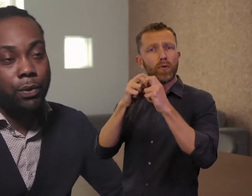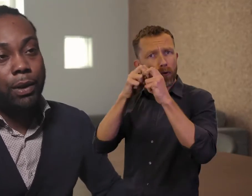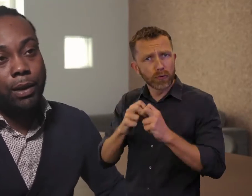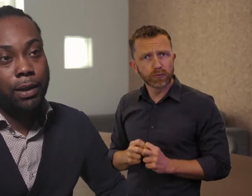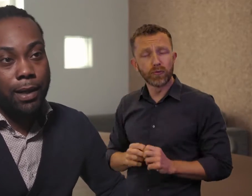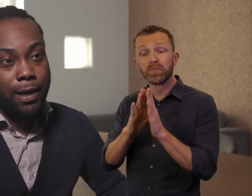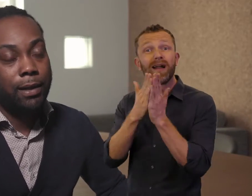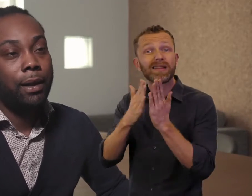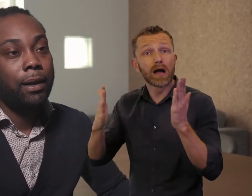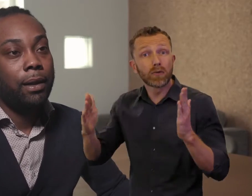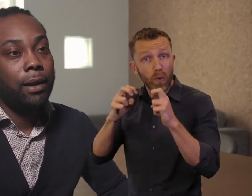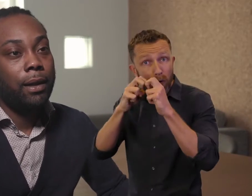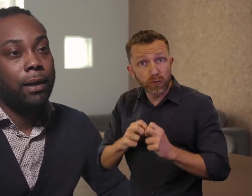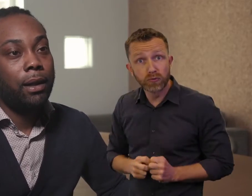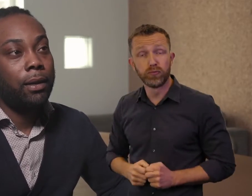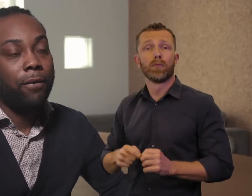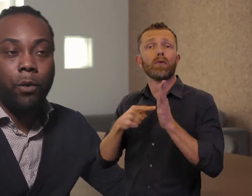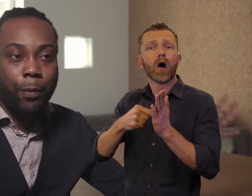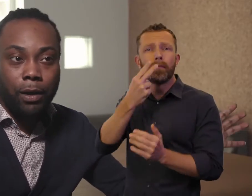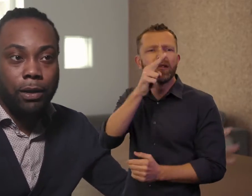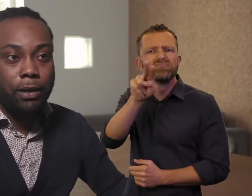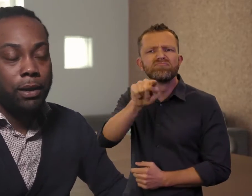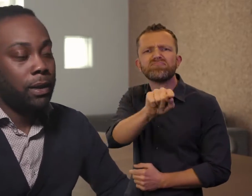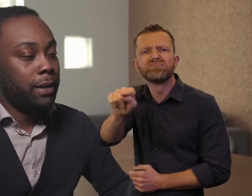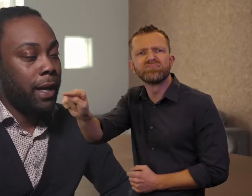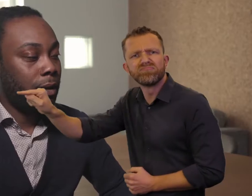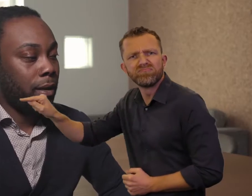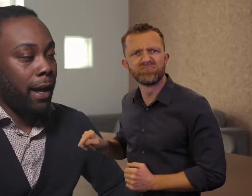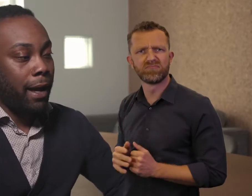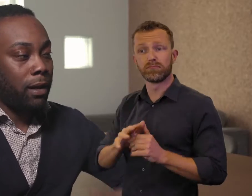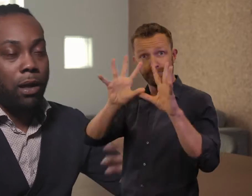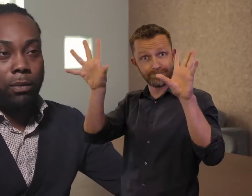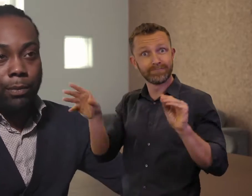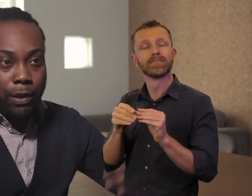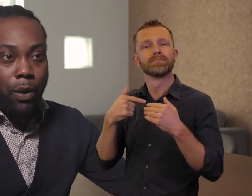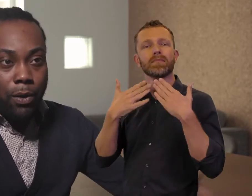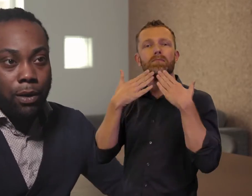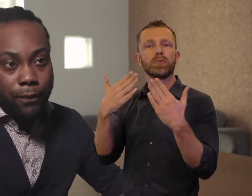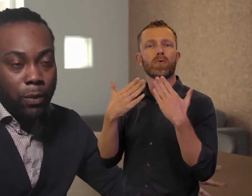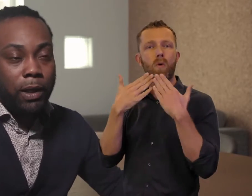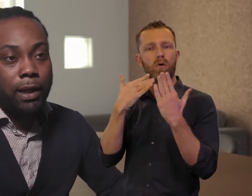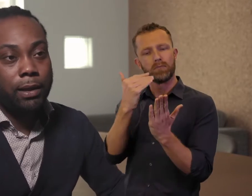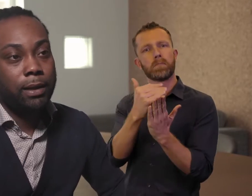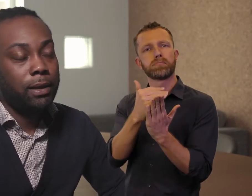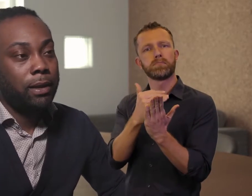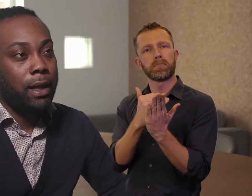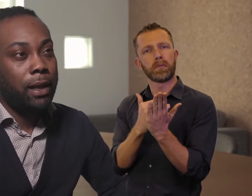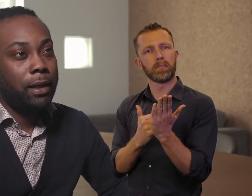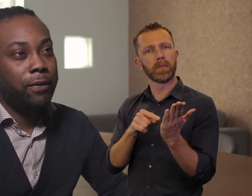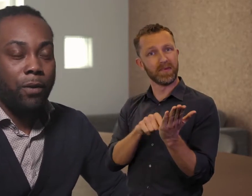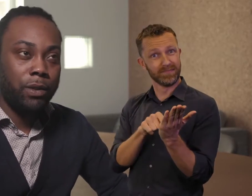Literaturen, studie gedaan. Naar voorbeelden. En eigenlijk al een betoog geformuleerd.